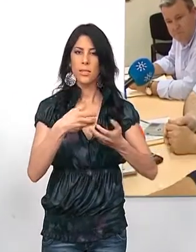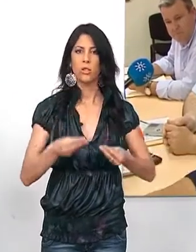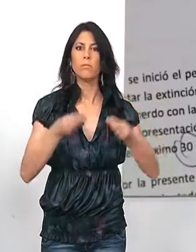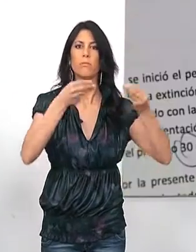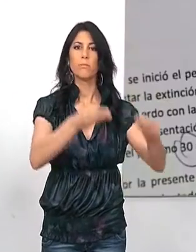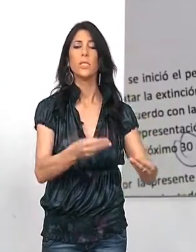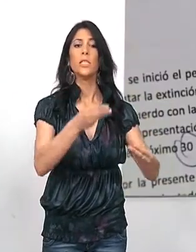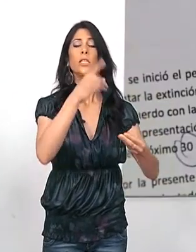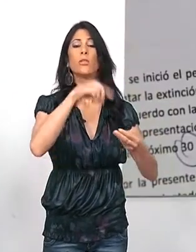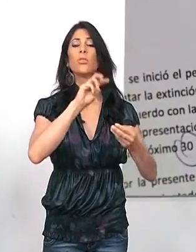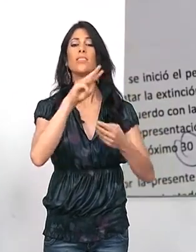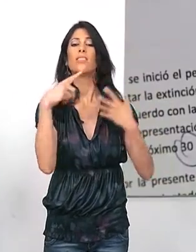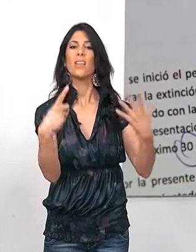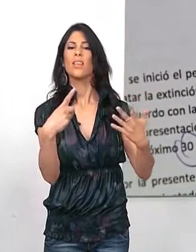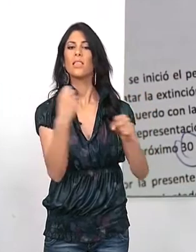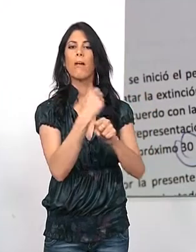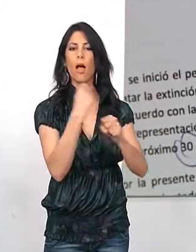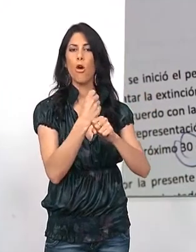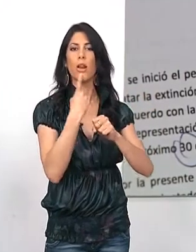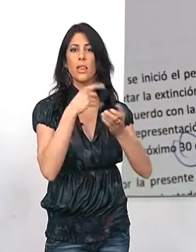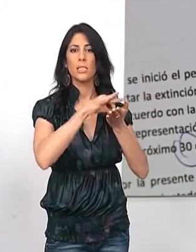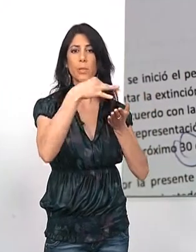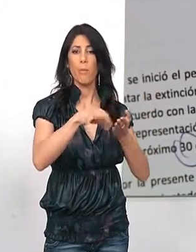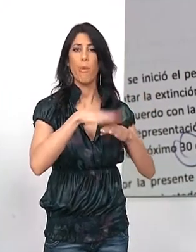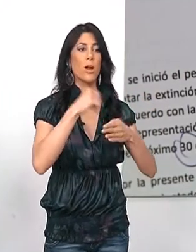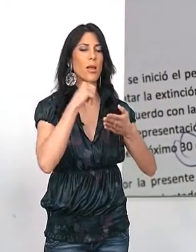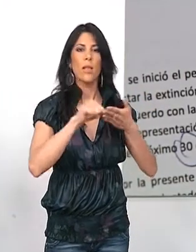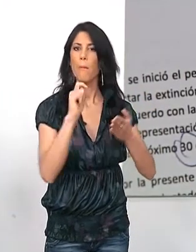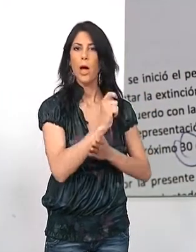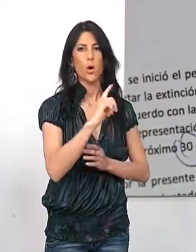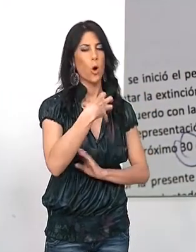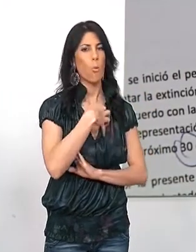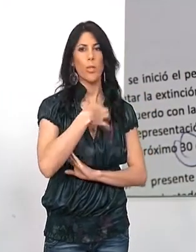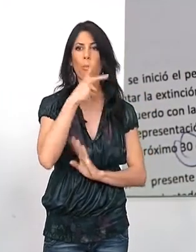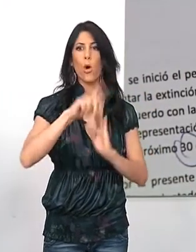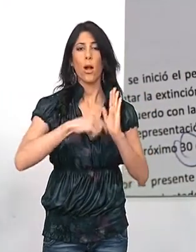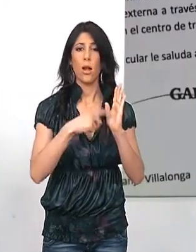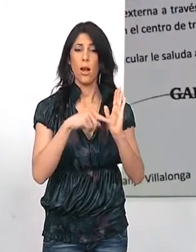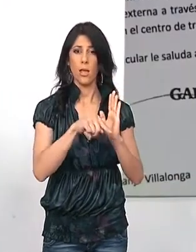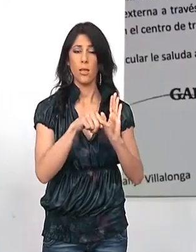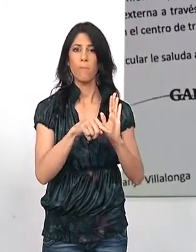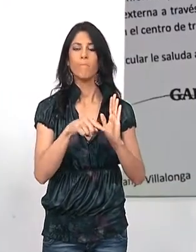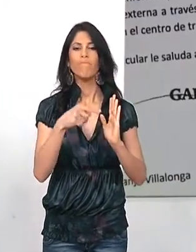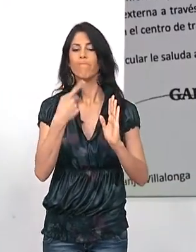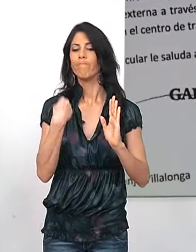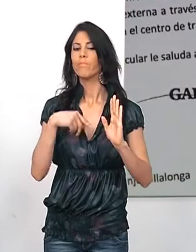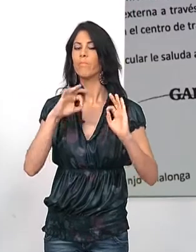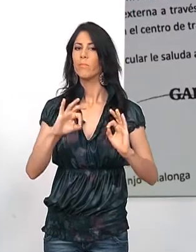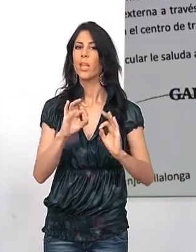trabajadores despedidos que no tiene liquidez para pagarles lo que le corresponde por ley. Así se señalan las cartas